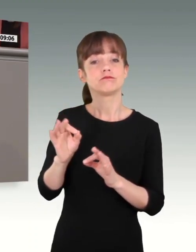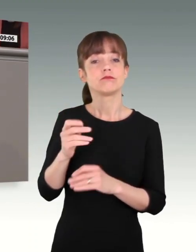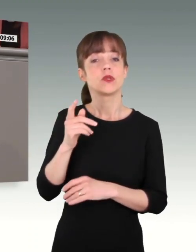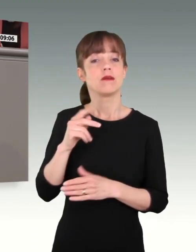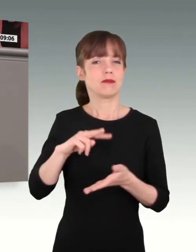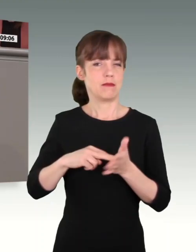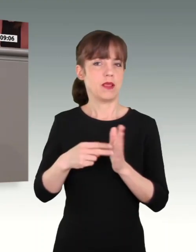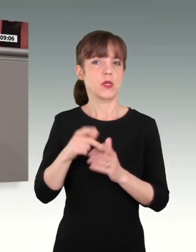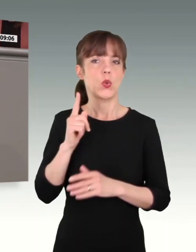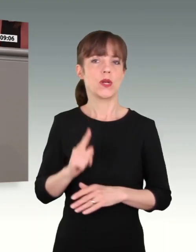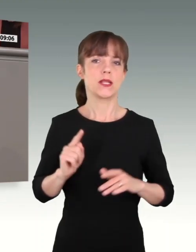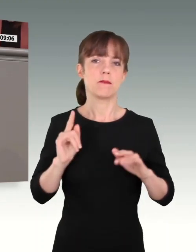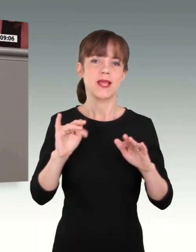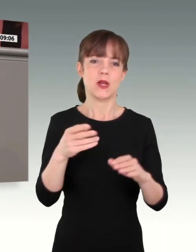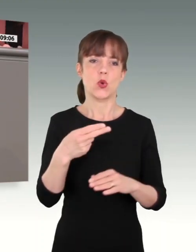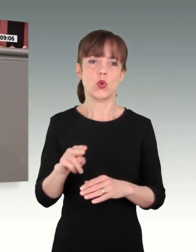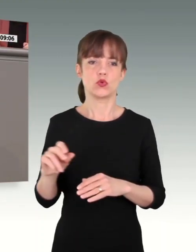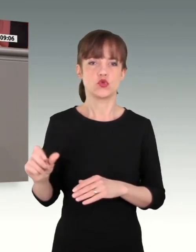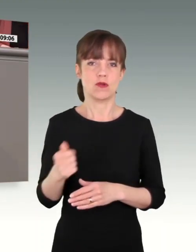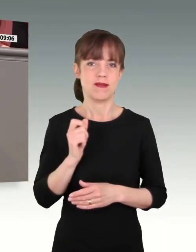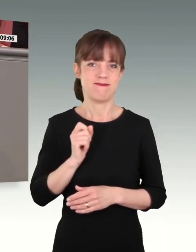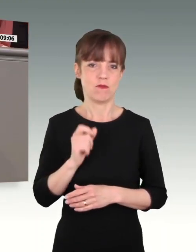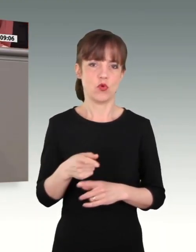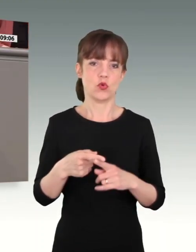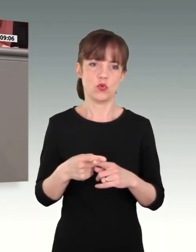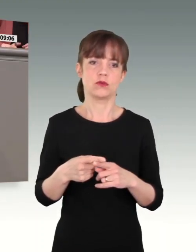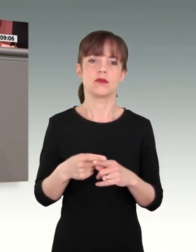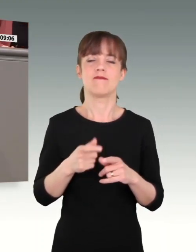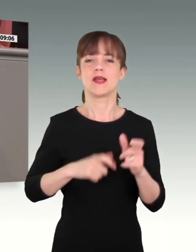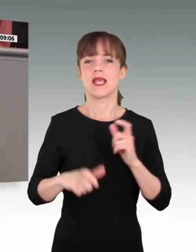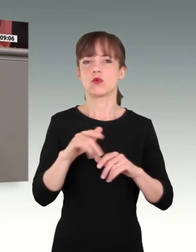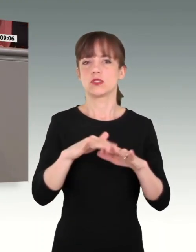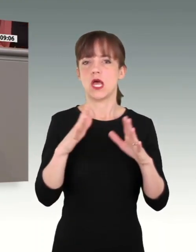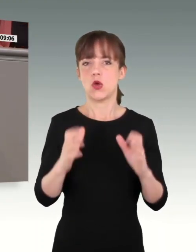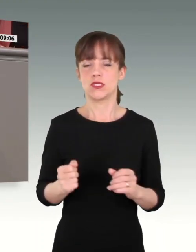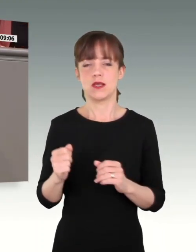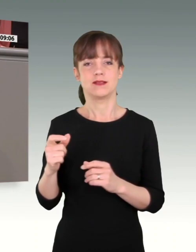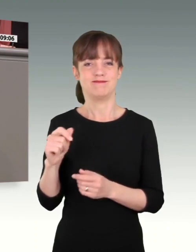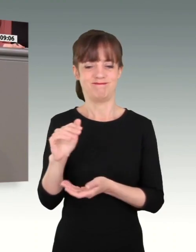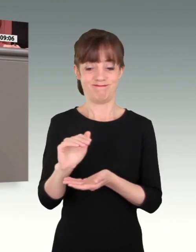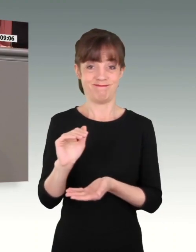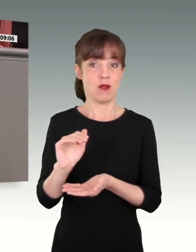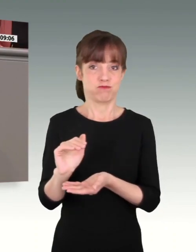des Verteidigungshaushaltes. Das sind in schweren Zeiten gute Nachrichten für die Bundeswehr.